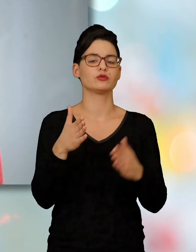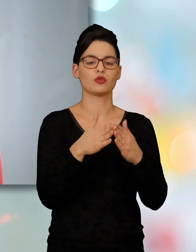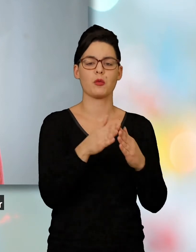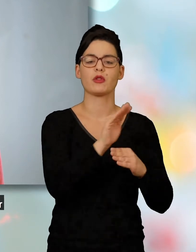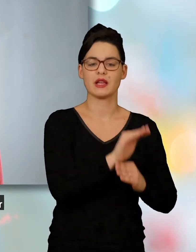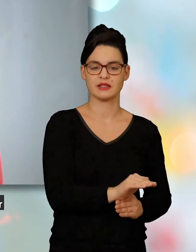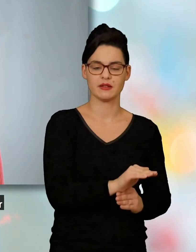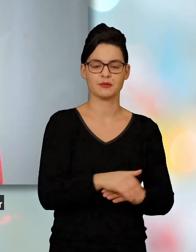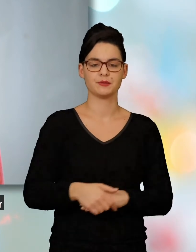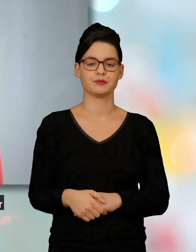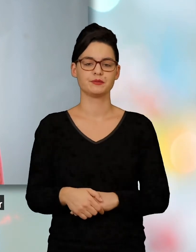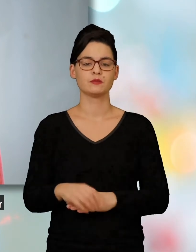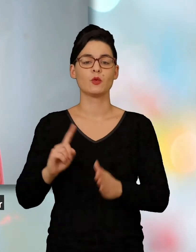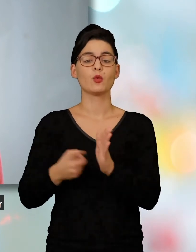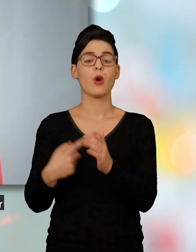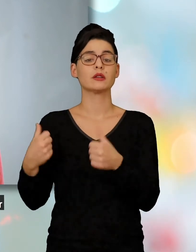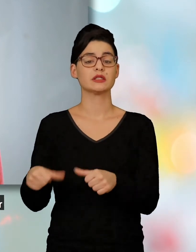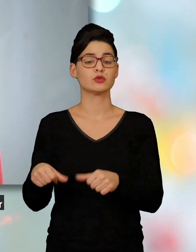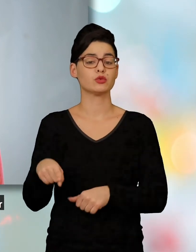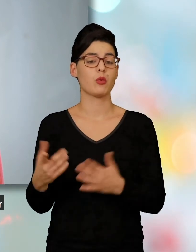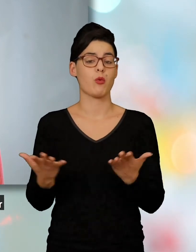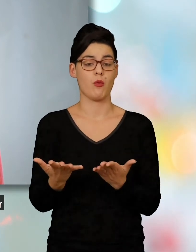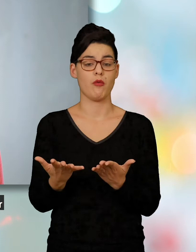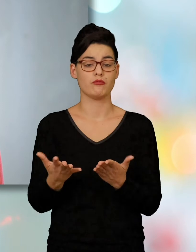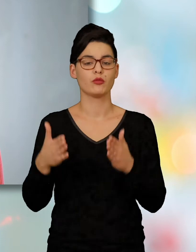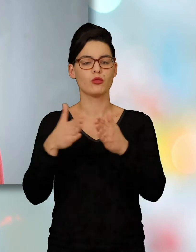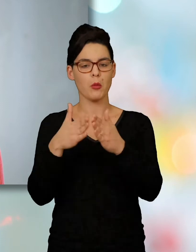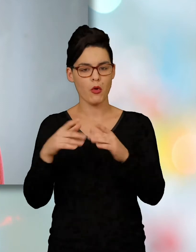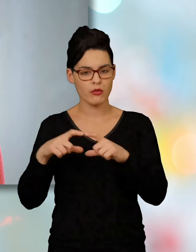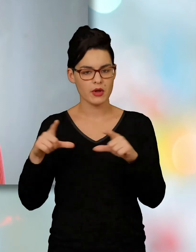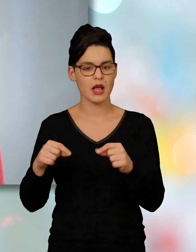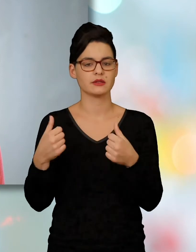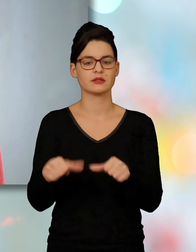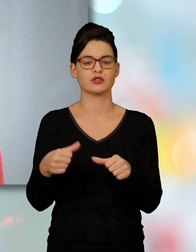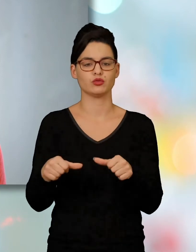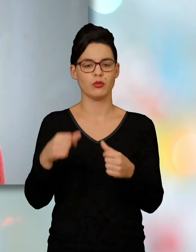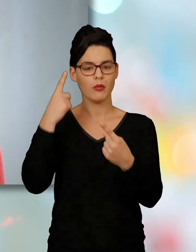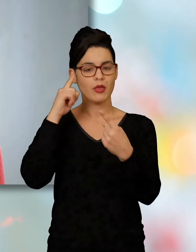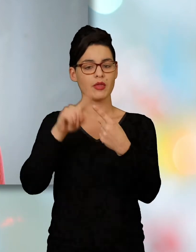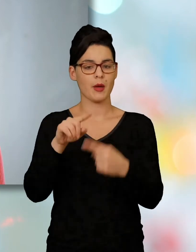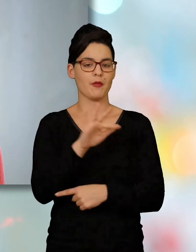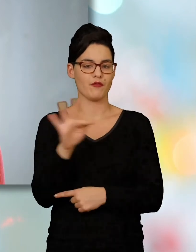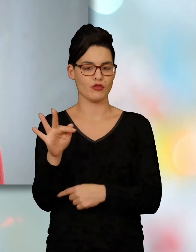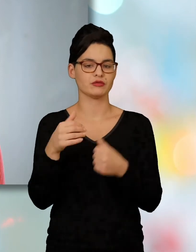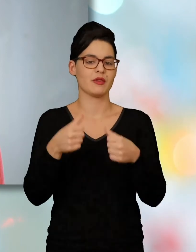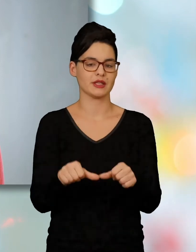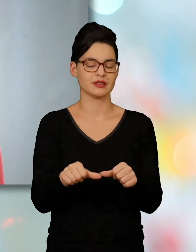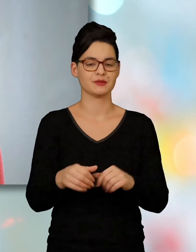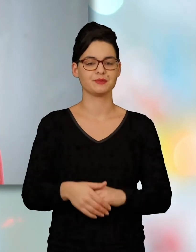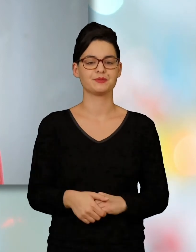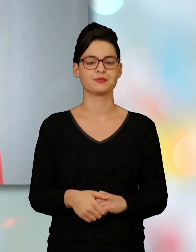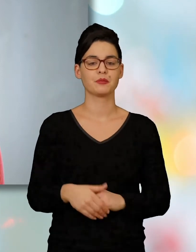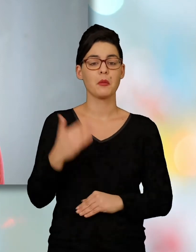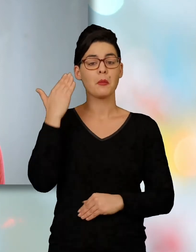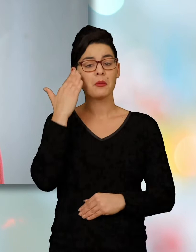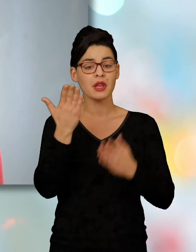et que personne ne peut vous protéger contre ces dangers. Le droit au séjour est une demande de titre